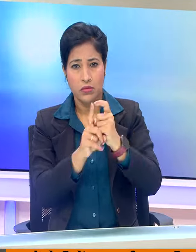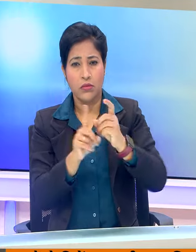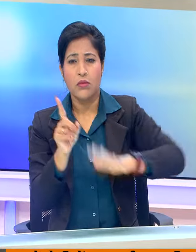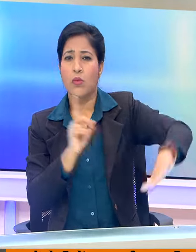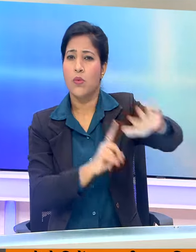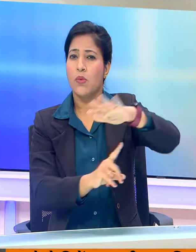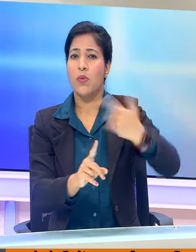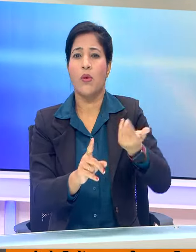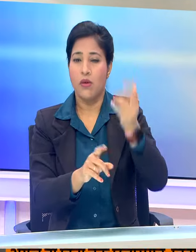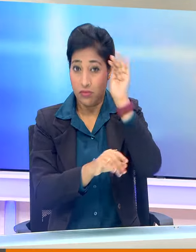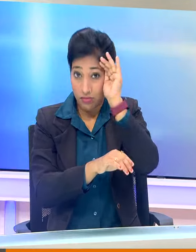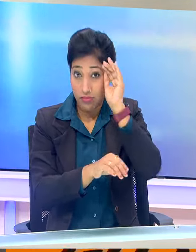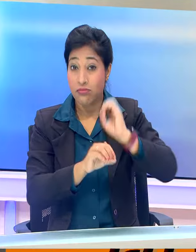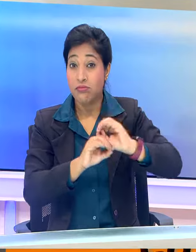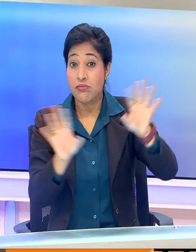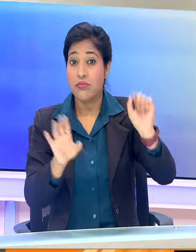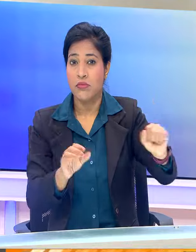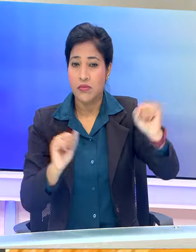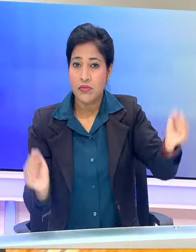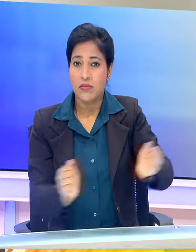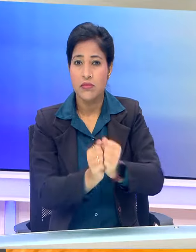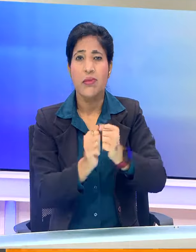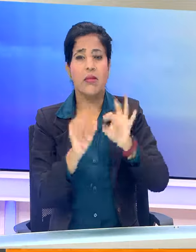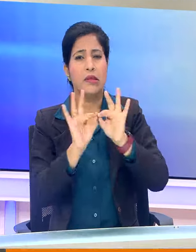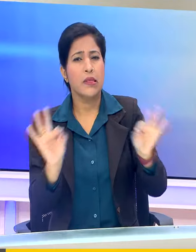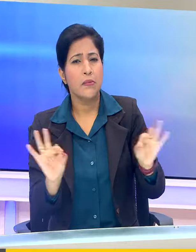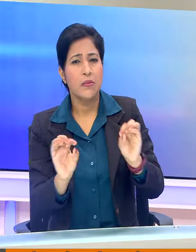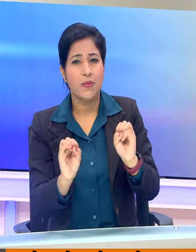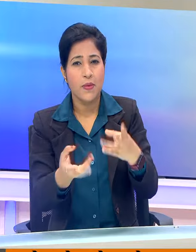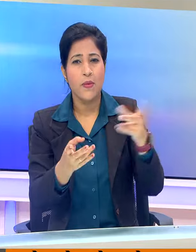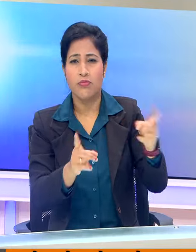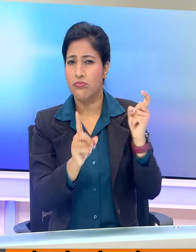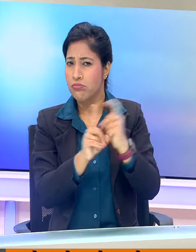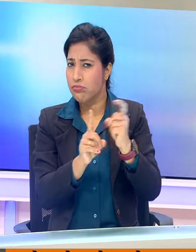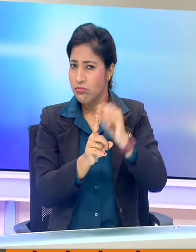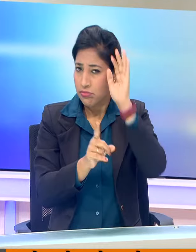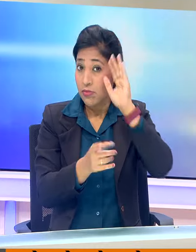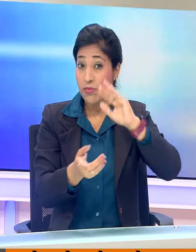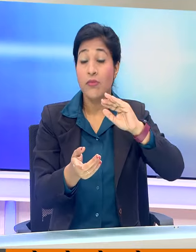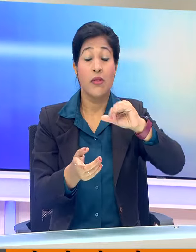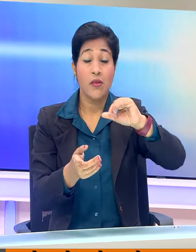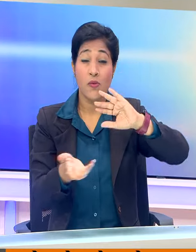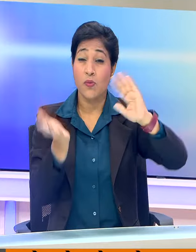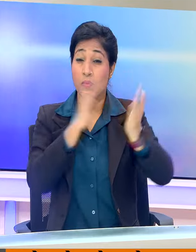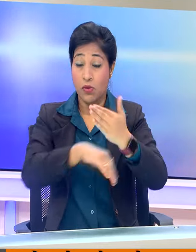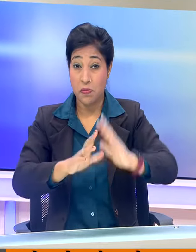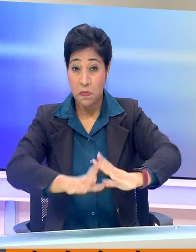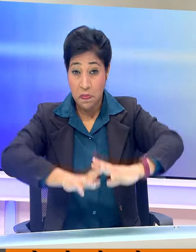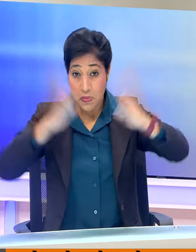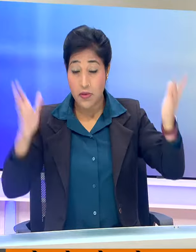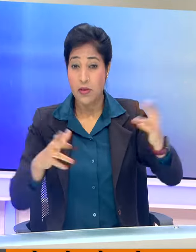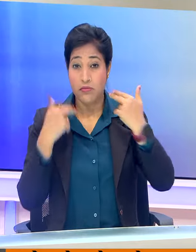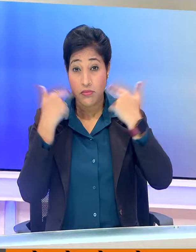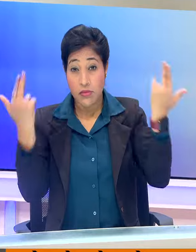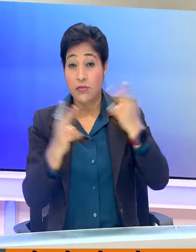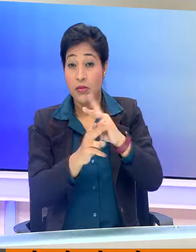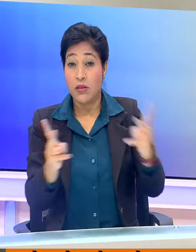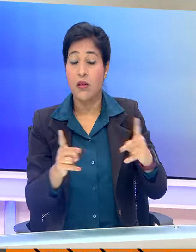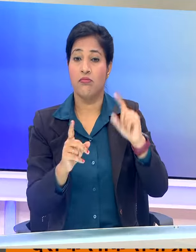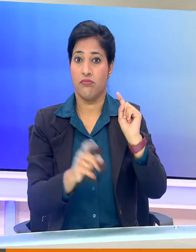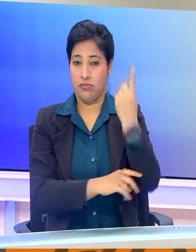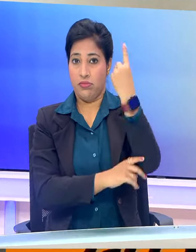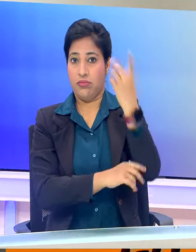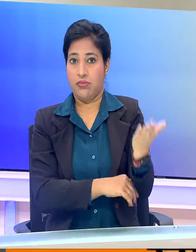प्रायुजित प्रसारण के साथ अपनी साधरन शुरुवात से दूरदरशन दुनिया के सबसे बड़े प्रसारण संग्ठनों में से एक बन